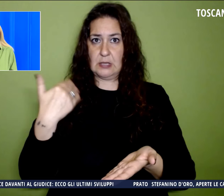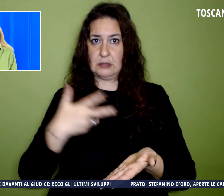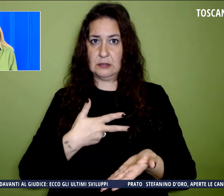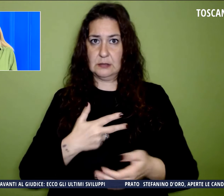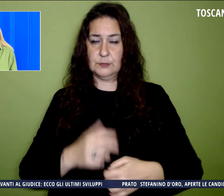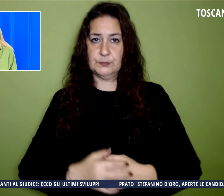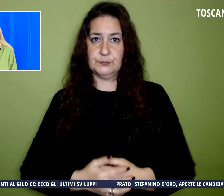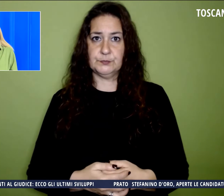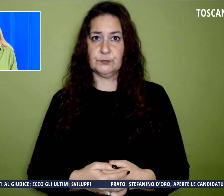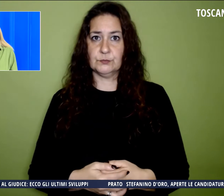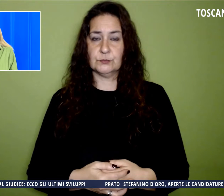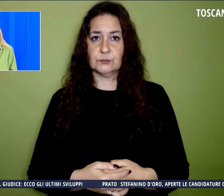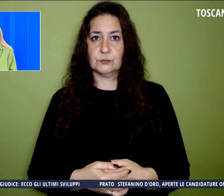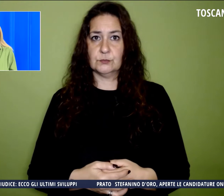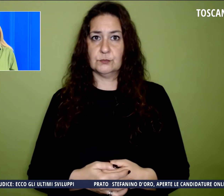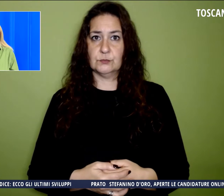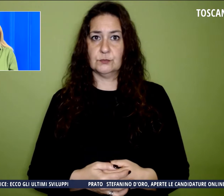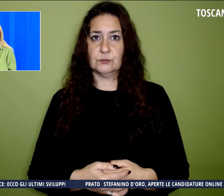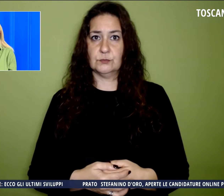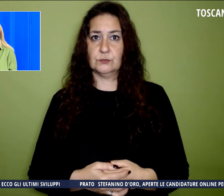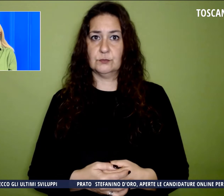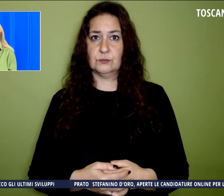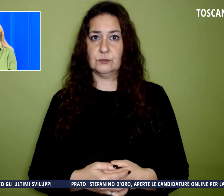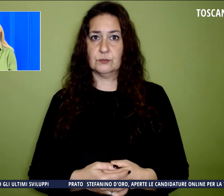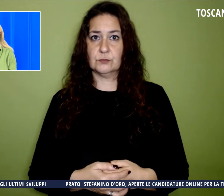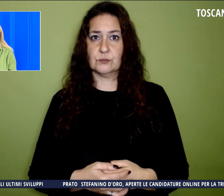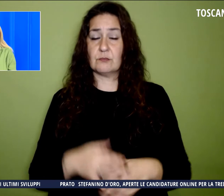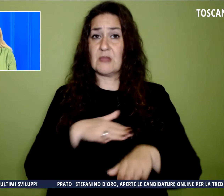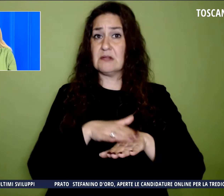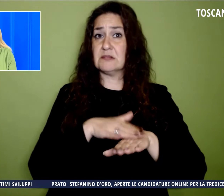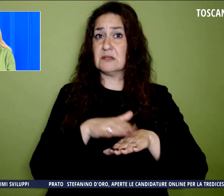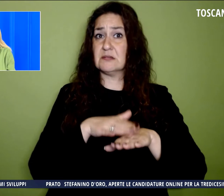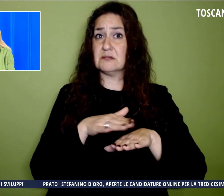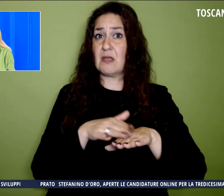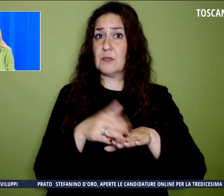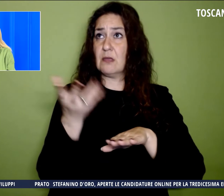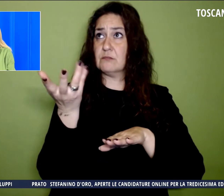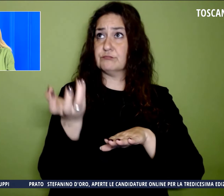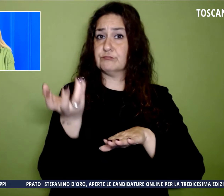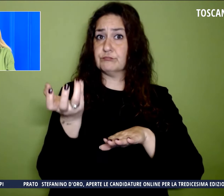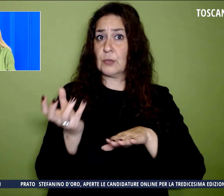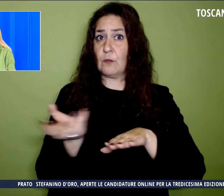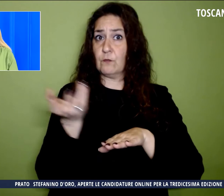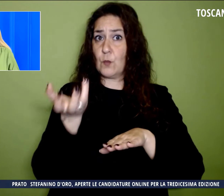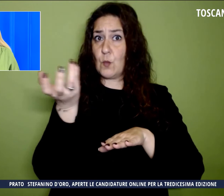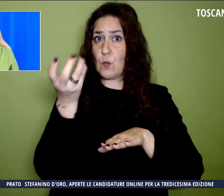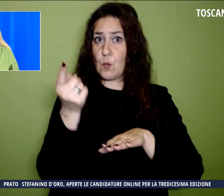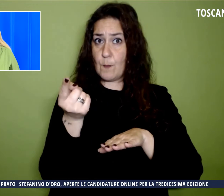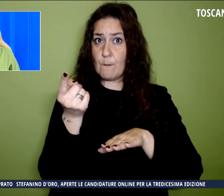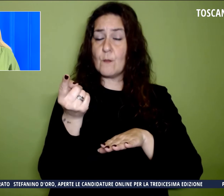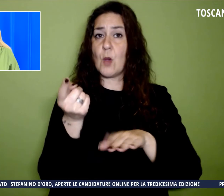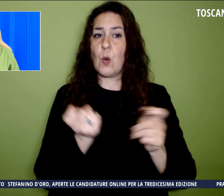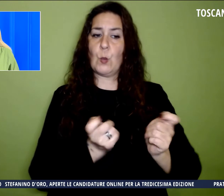Efficaci sono risultati i sistemi di rilevazione fumo proveniente dalla cucina del